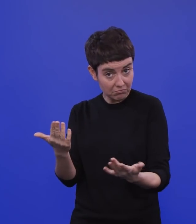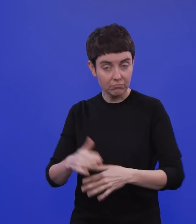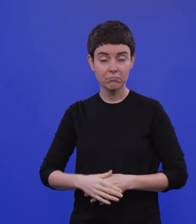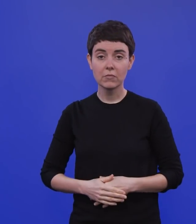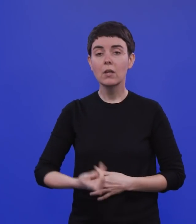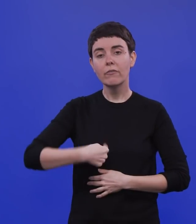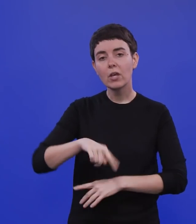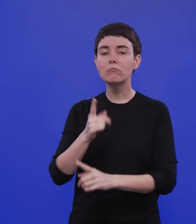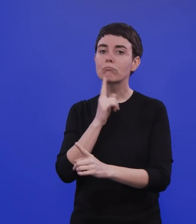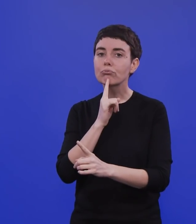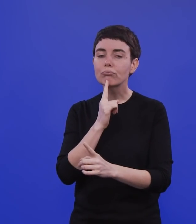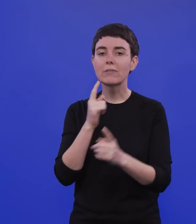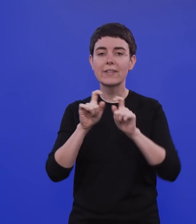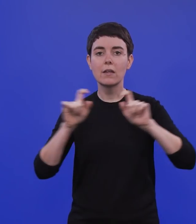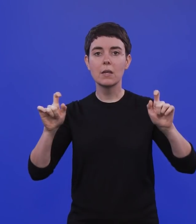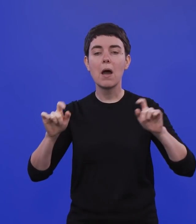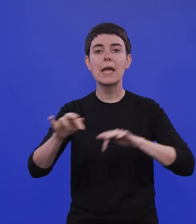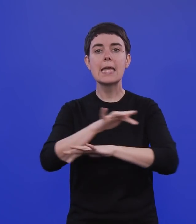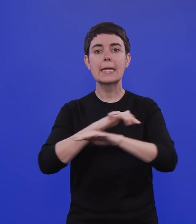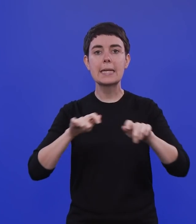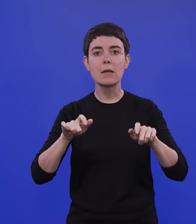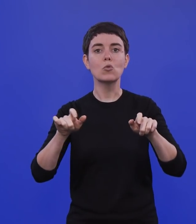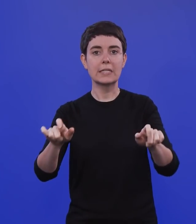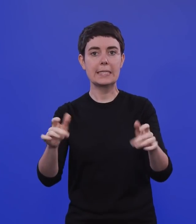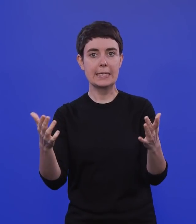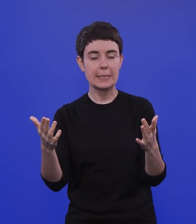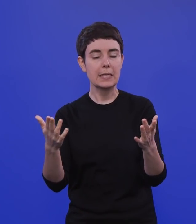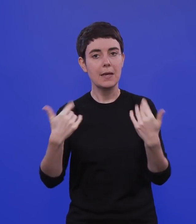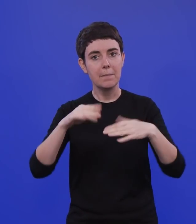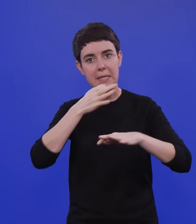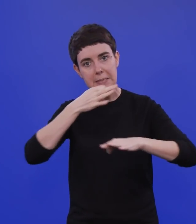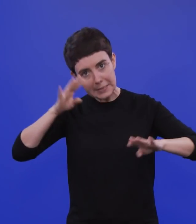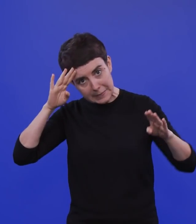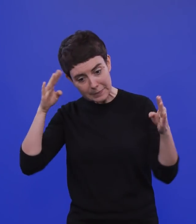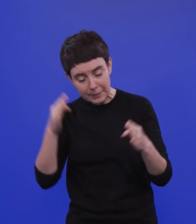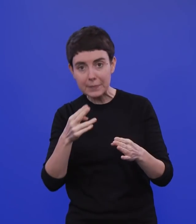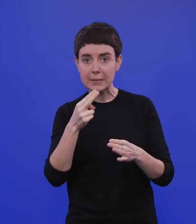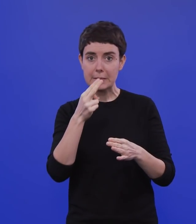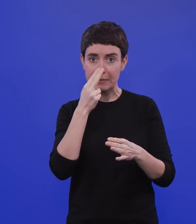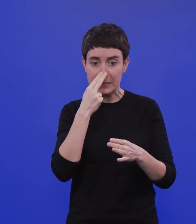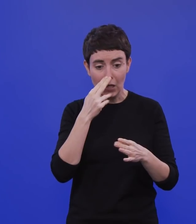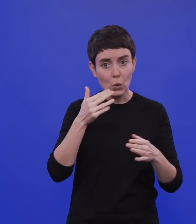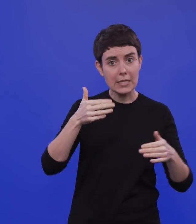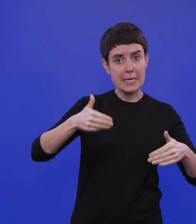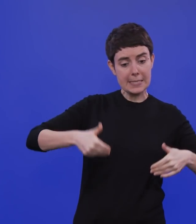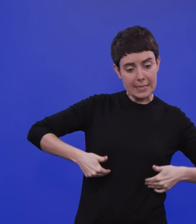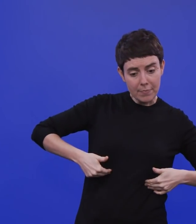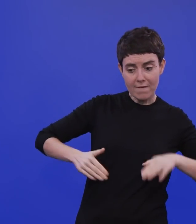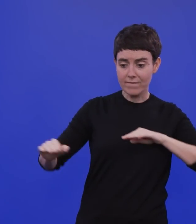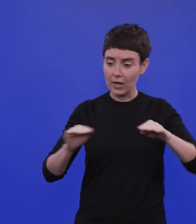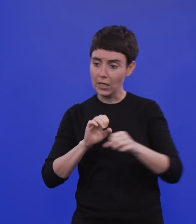deutlicher beleuchten. Einmal mehr angucken, was bei der Influenza in diesem Zusammenhang grundlegend anders ist. Und